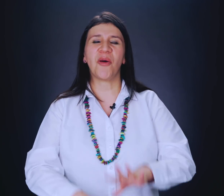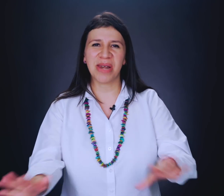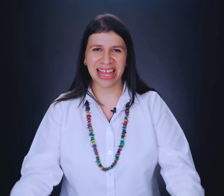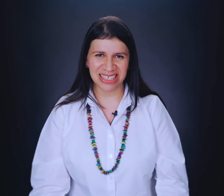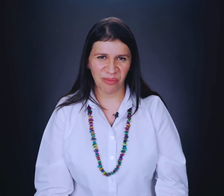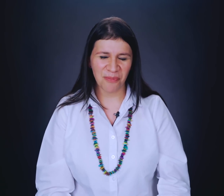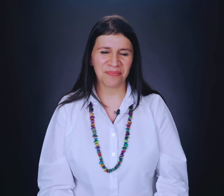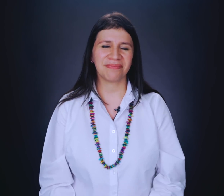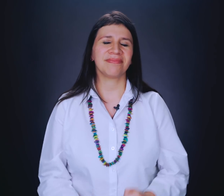complicadísimo.